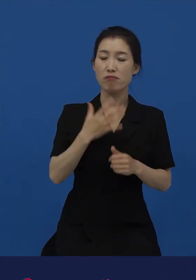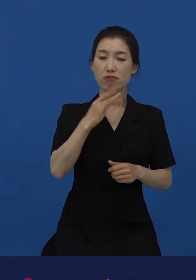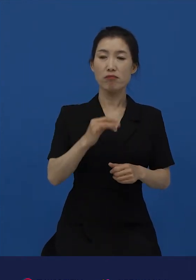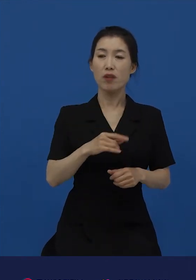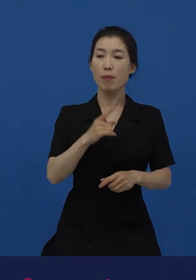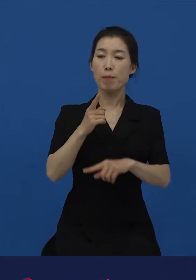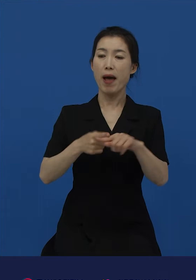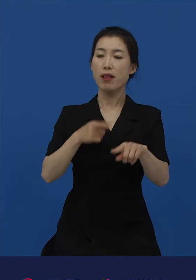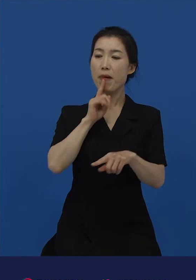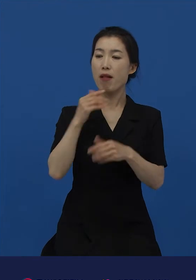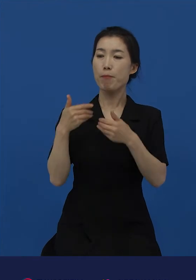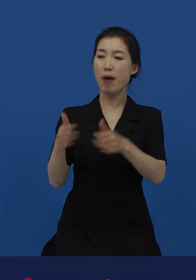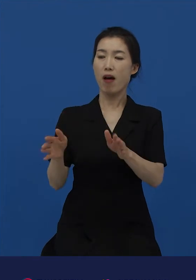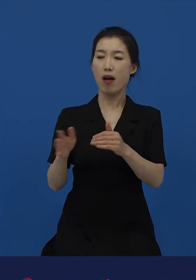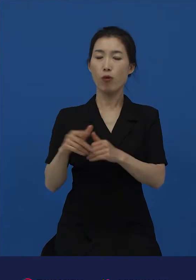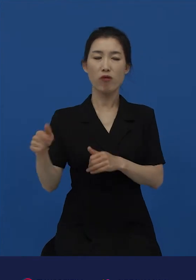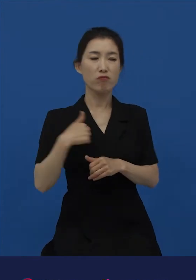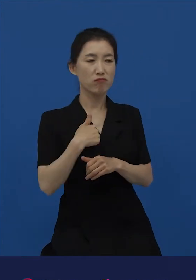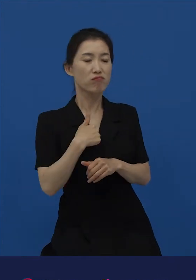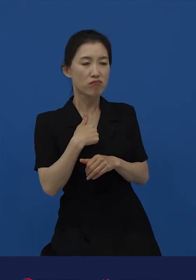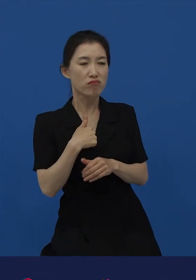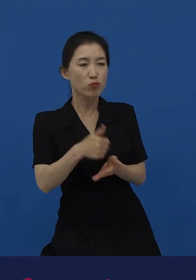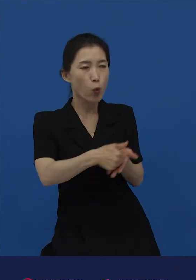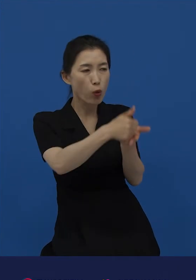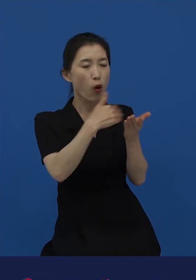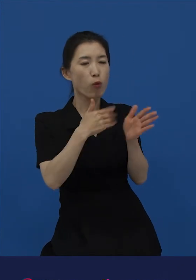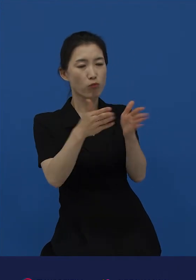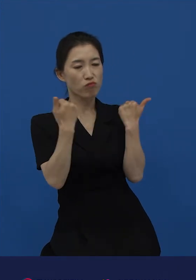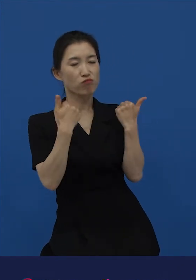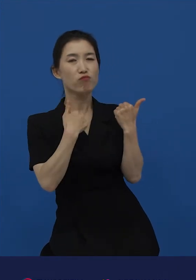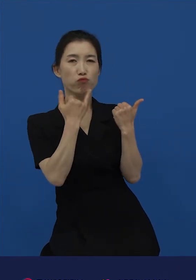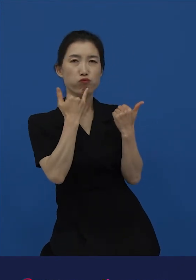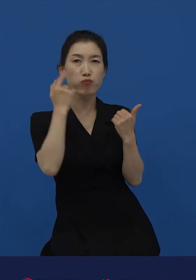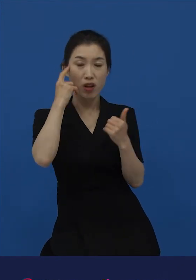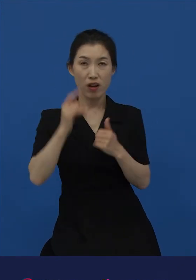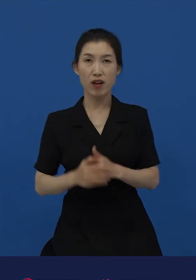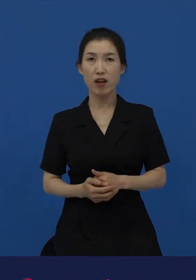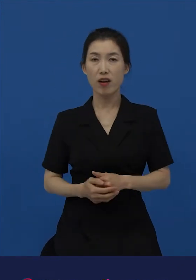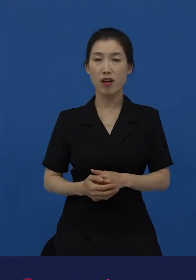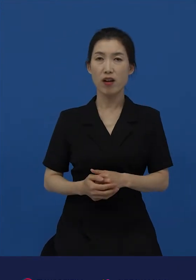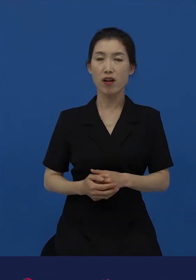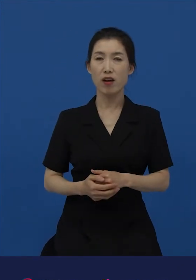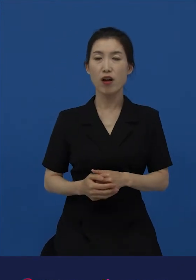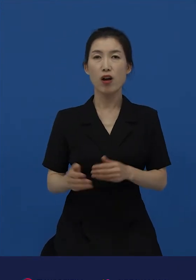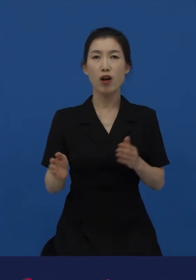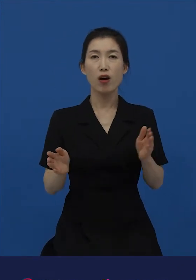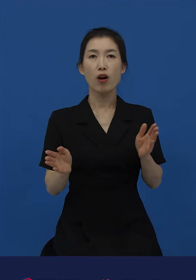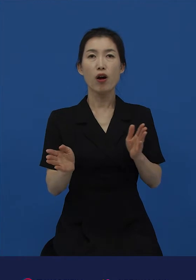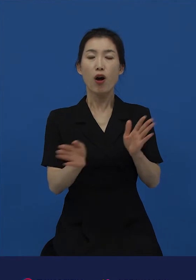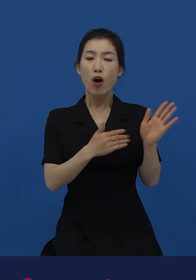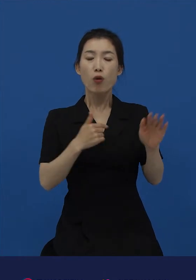존댓말을 들어야 된다고 생각합니다. 물건을 사는 사람이 물건을 파는 사람에게